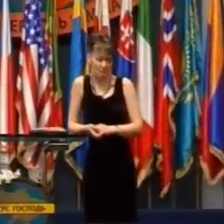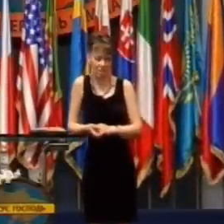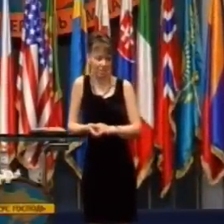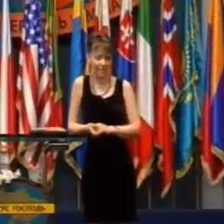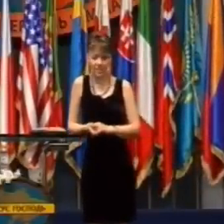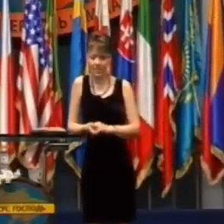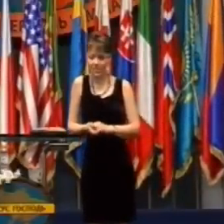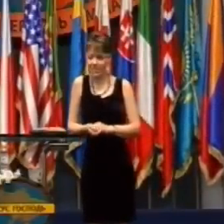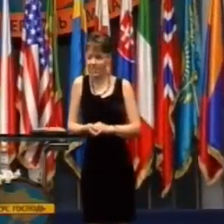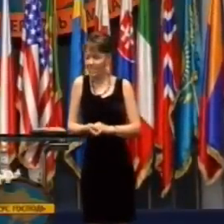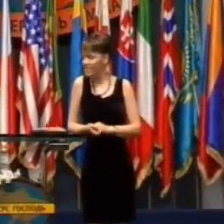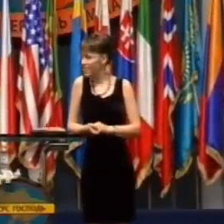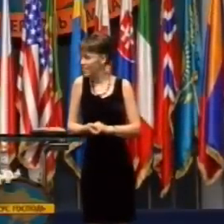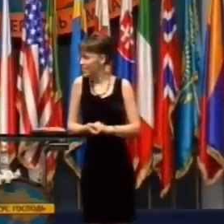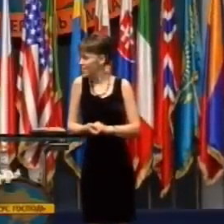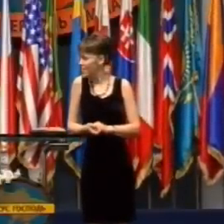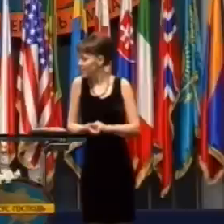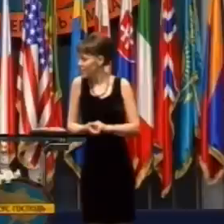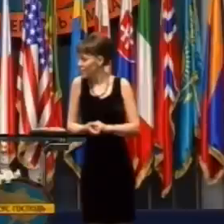povedal som nie.